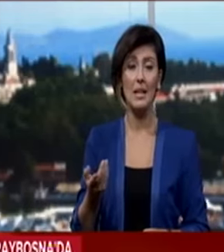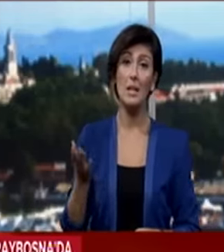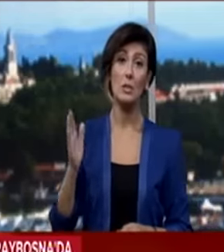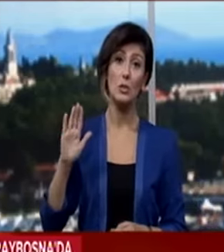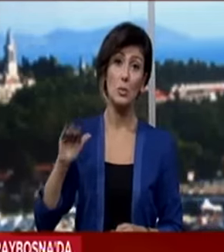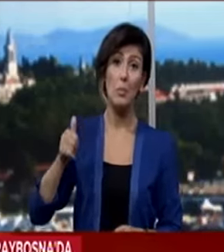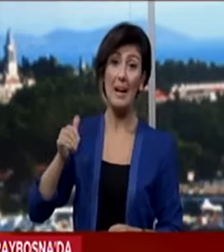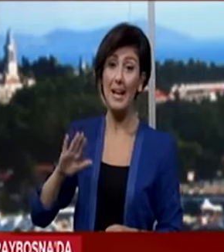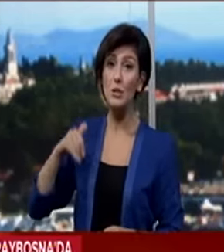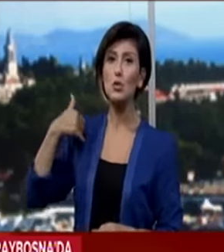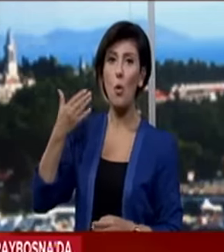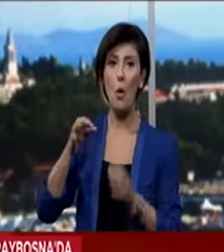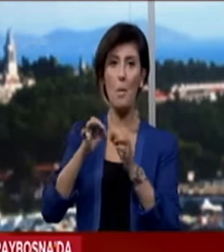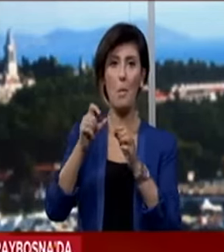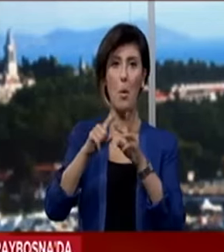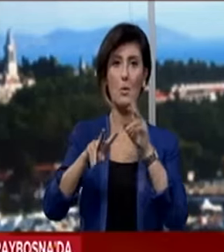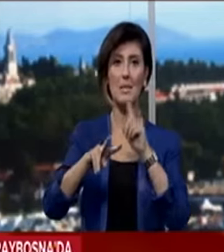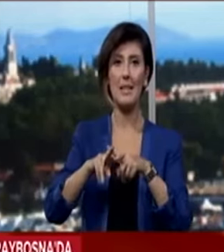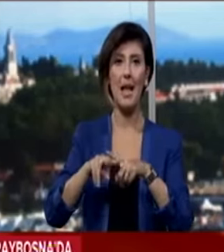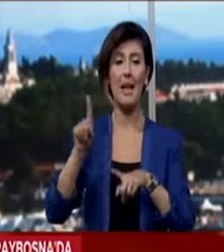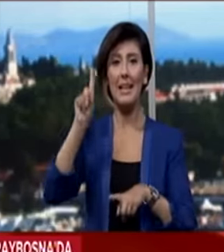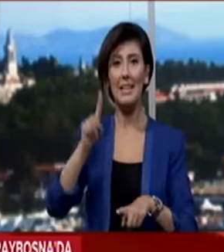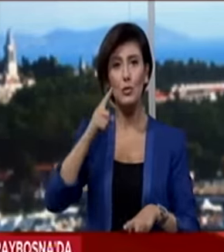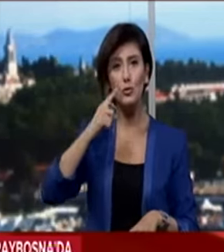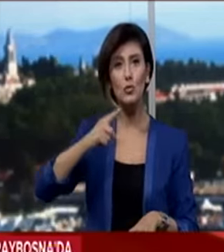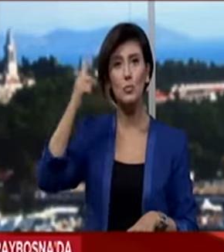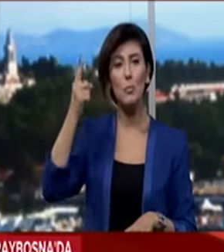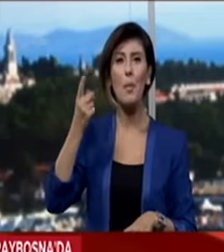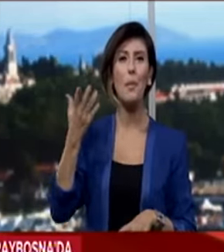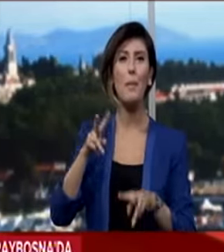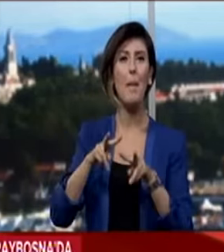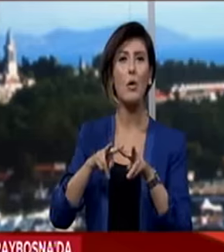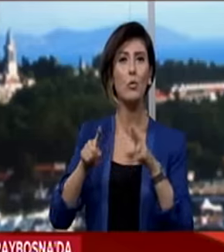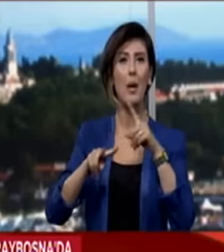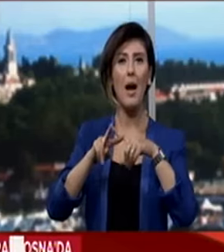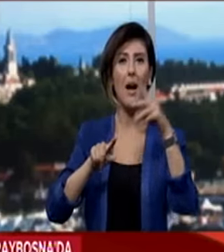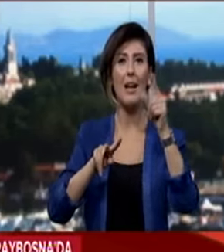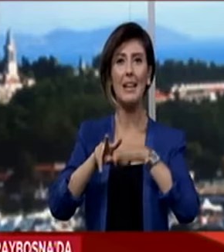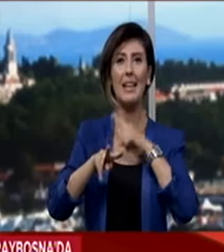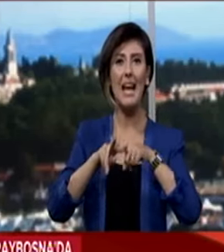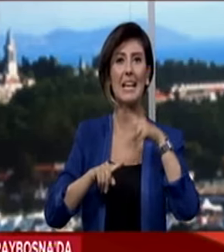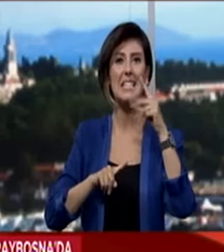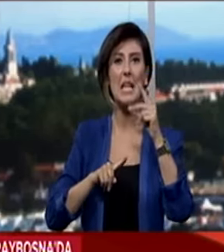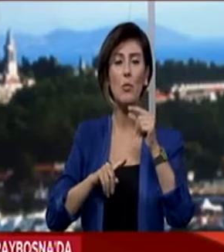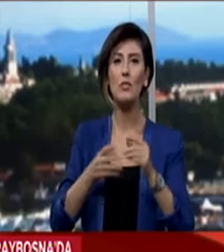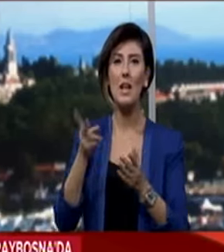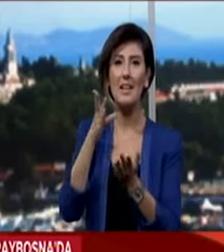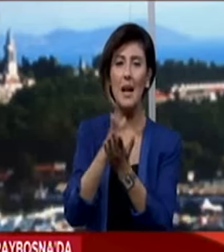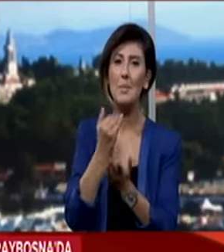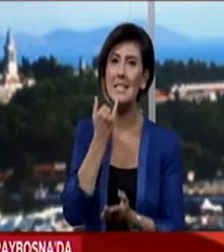Yalçın Topçu daha sonra Bosna Hersek'in ilk Cumhurbaşkanı merhum Aliye İzzet Begoviç'in kabrini ziyaret etti.